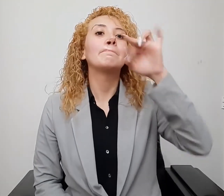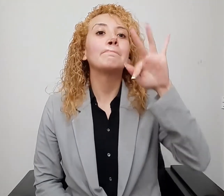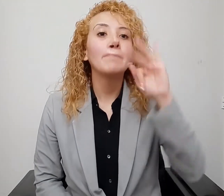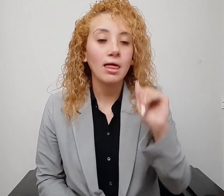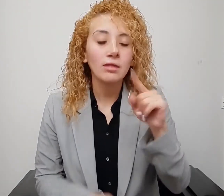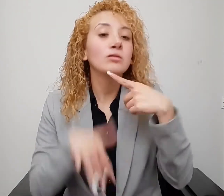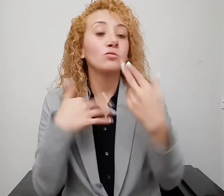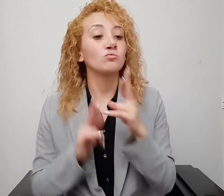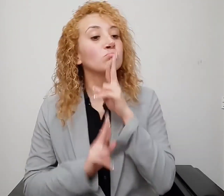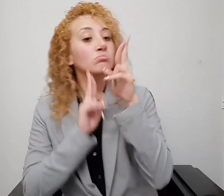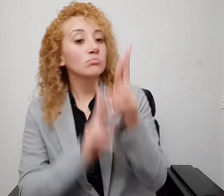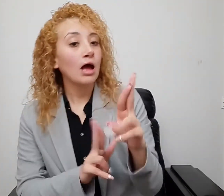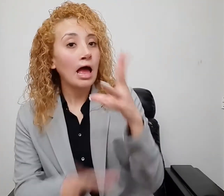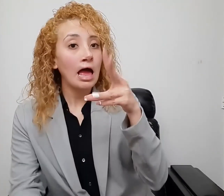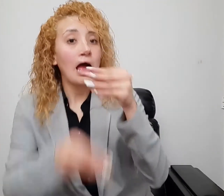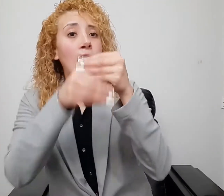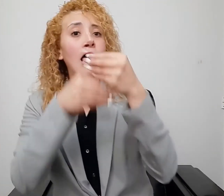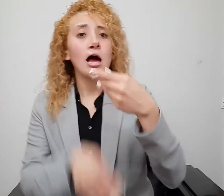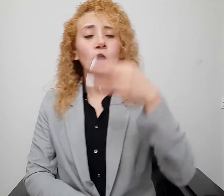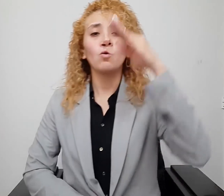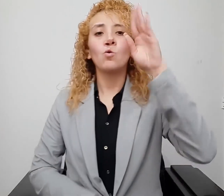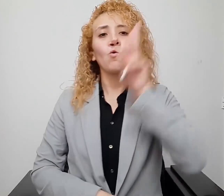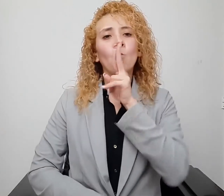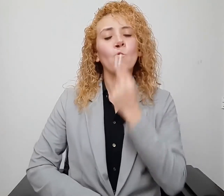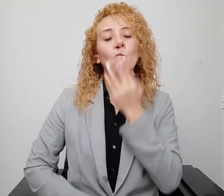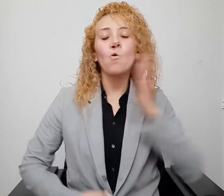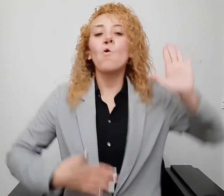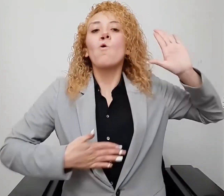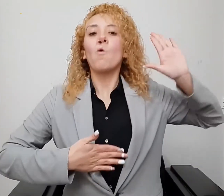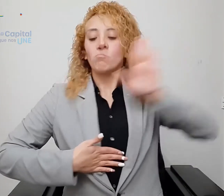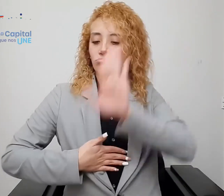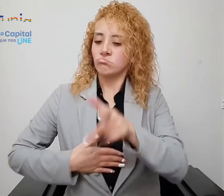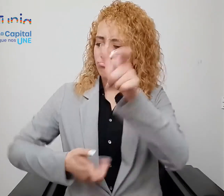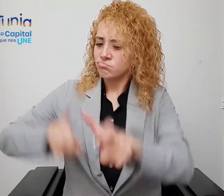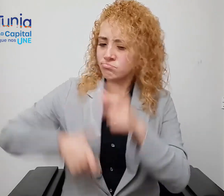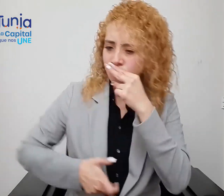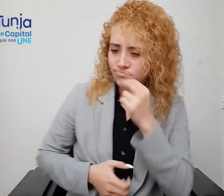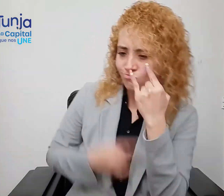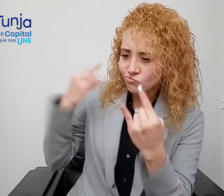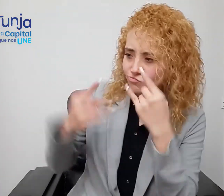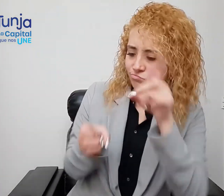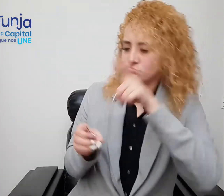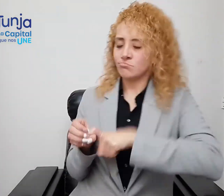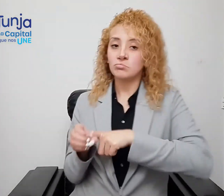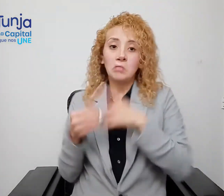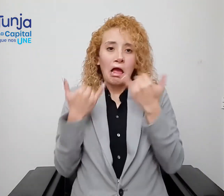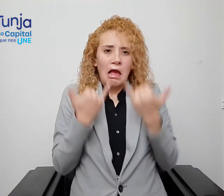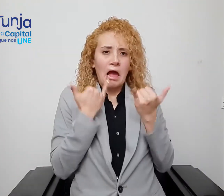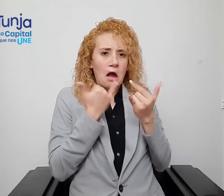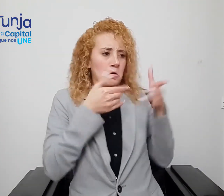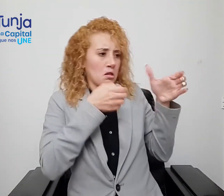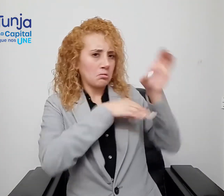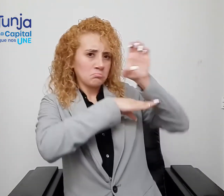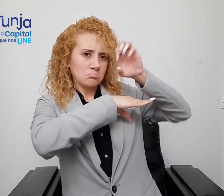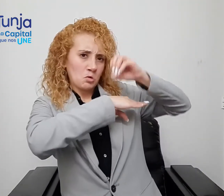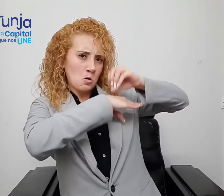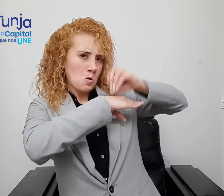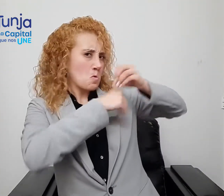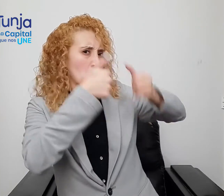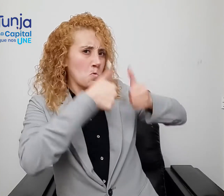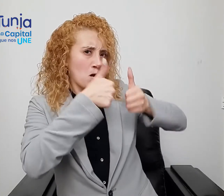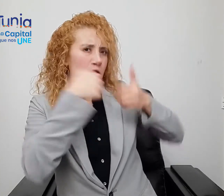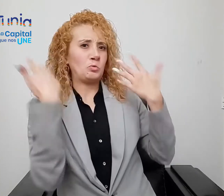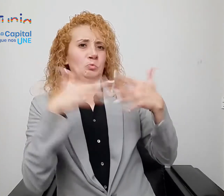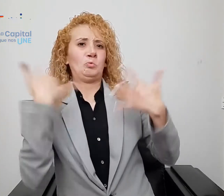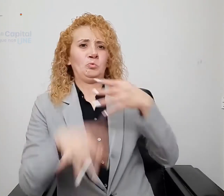respuesta y el compromiso del interesado. La organización Plan for the Planet está actualmente conformada por